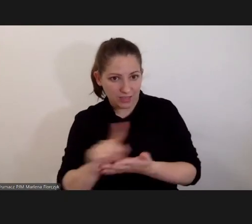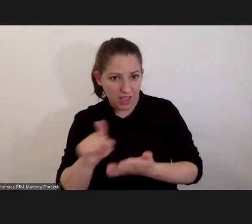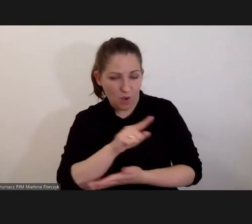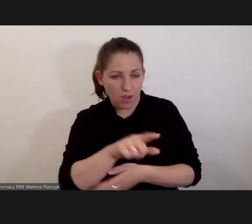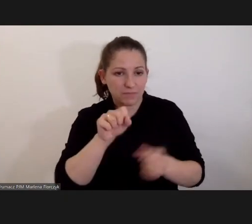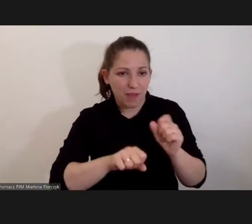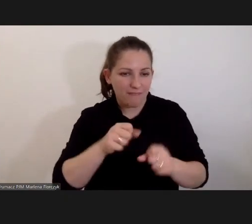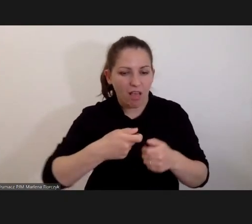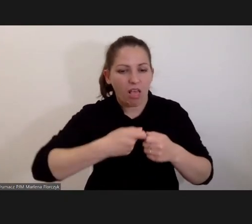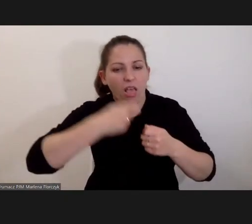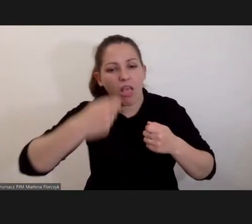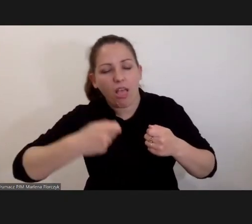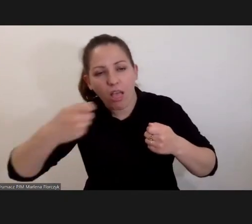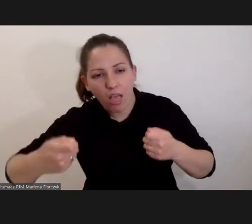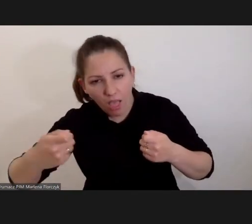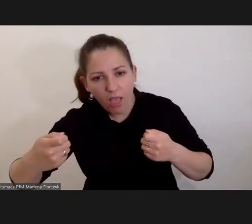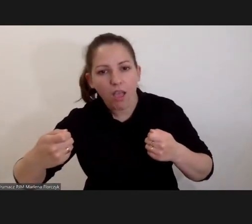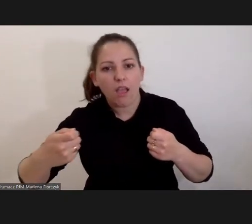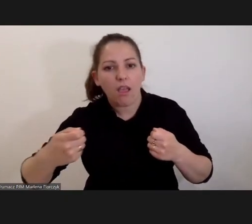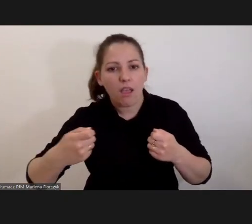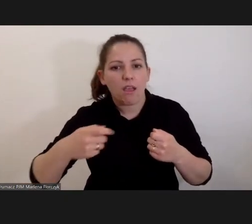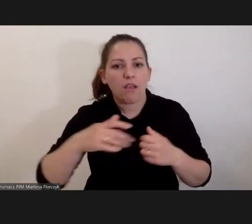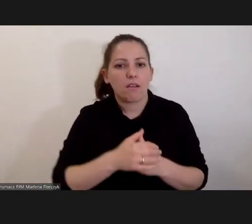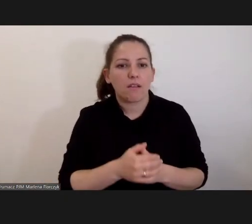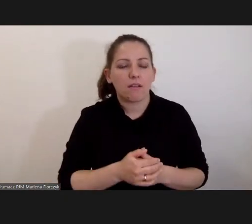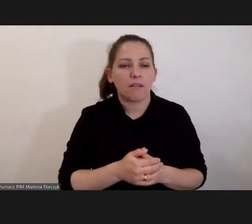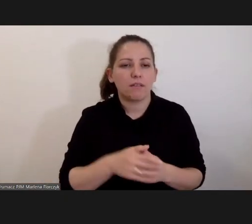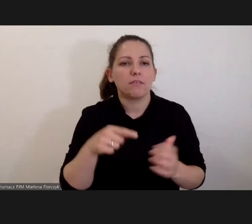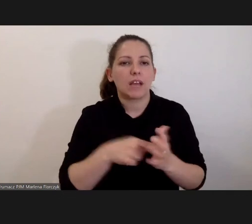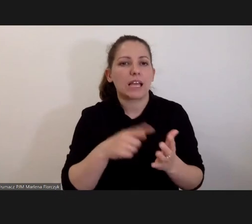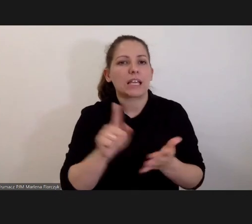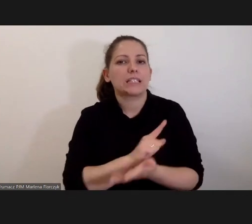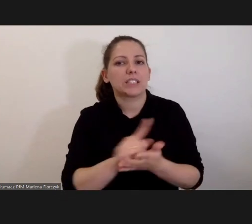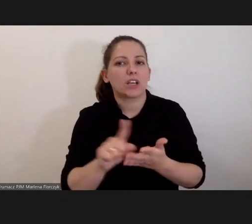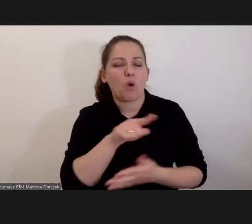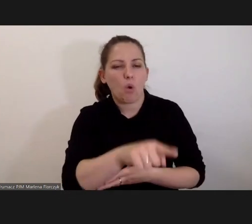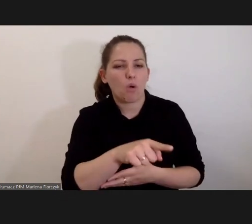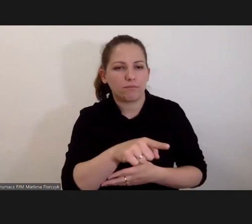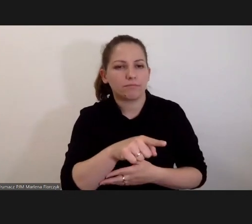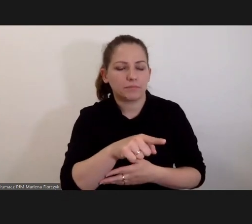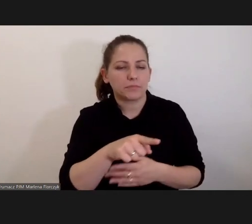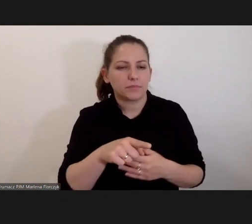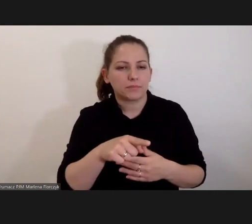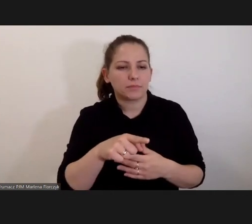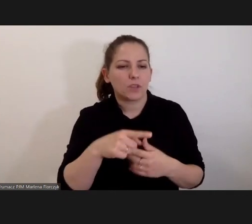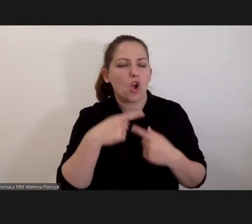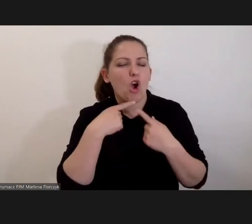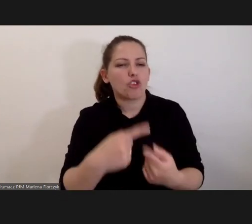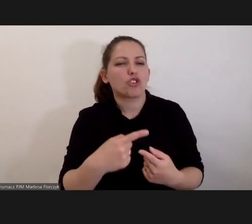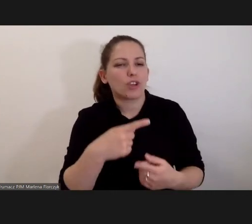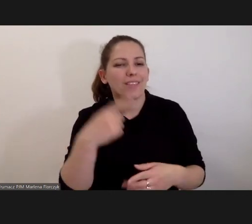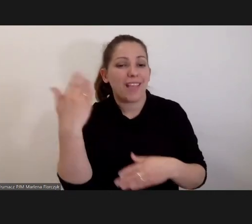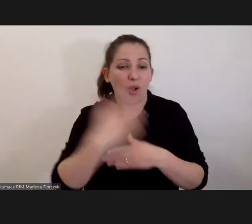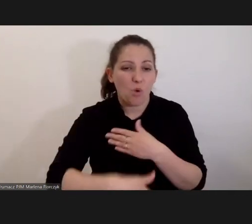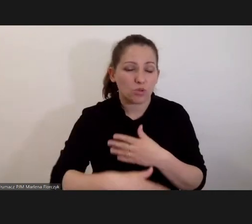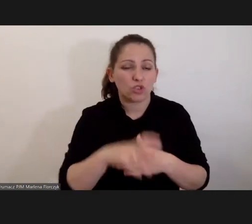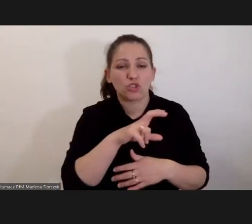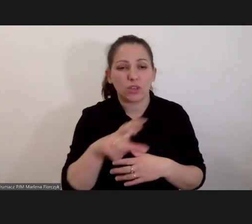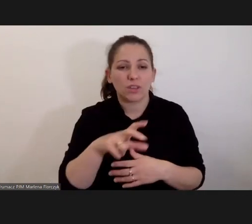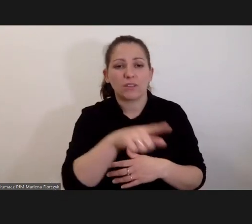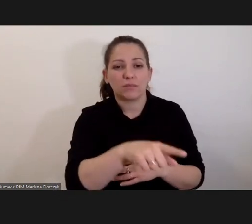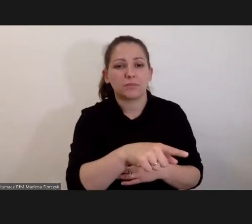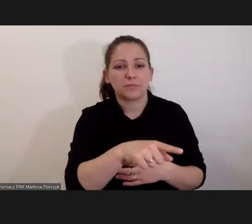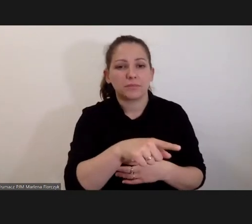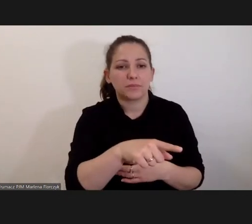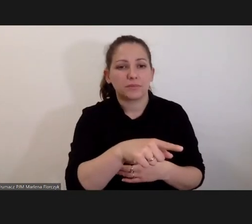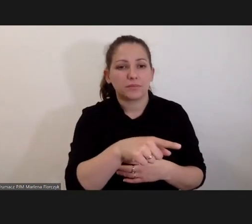przedłuży i będzie, powiedzmy, ryzyko uchylenia orzeczenia na końcu, czy też możemy,